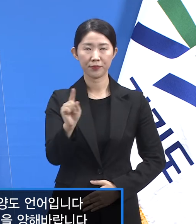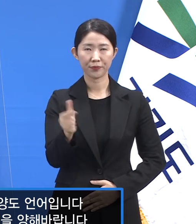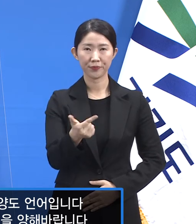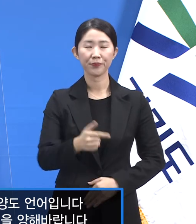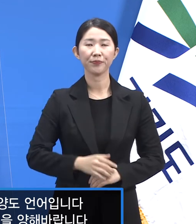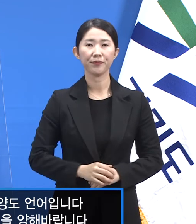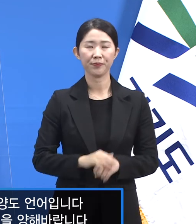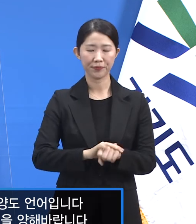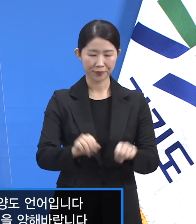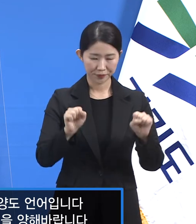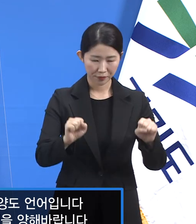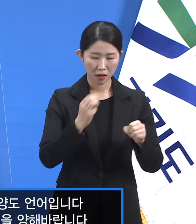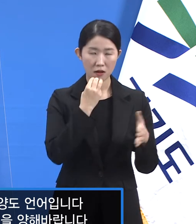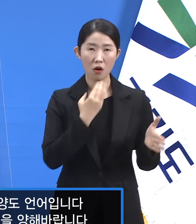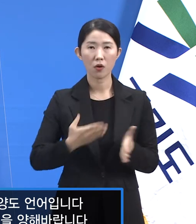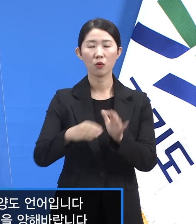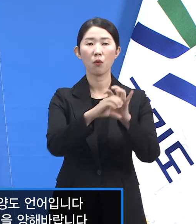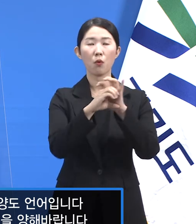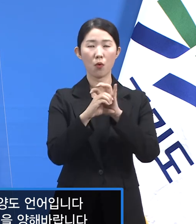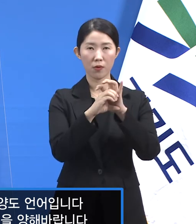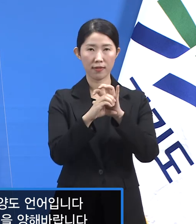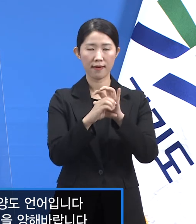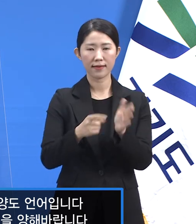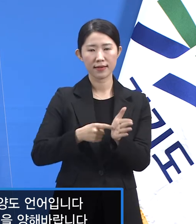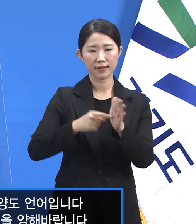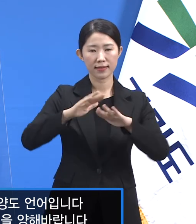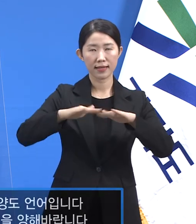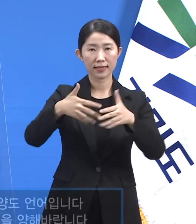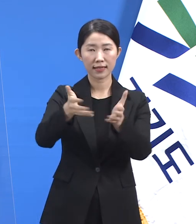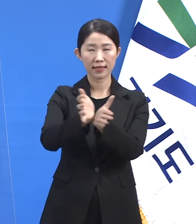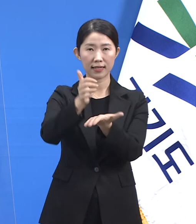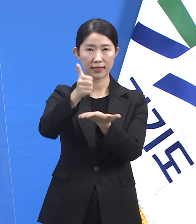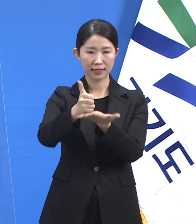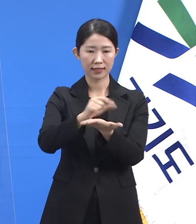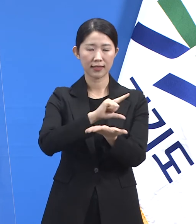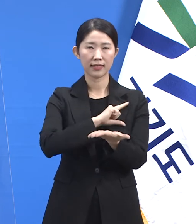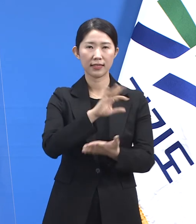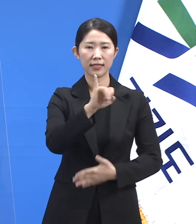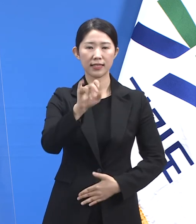안녕하십니까. 경기도 코로나19 긴급대응단 임승관입니다.